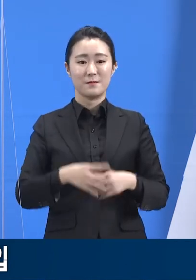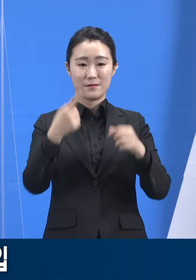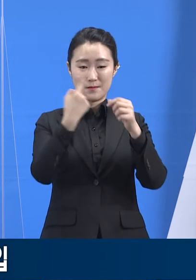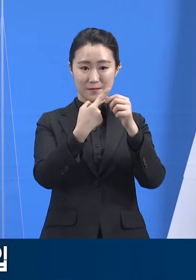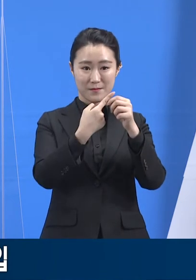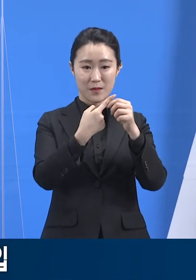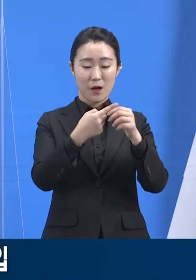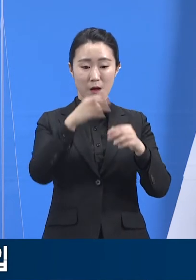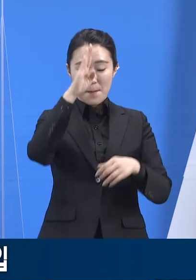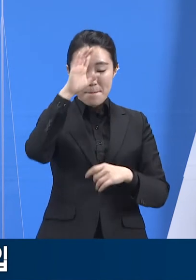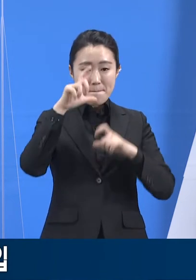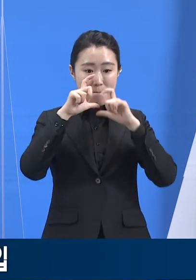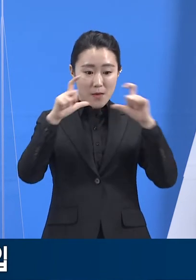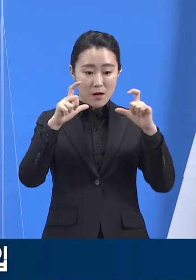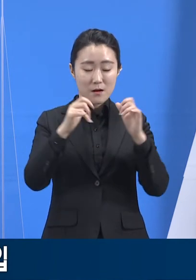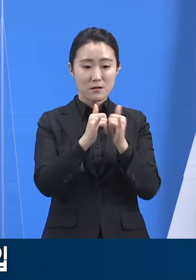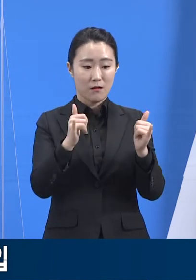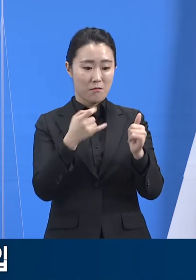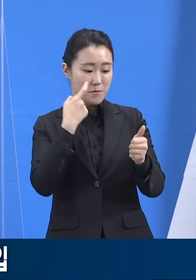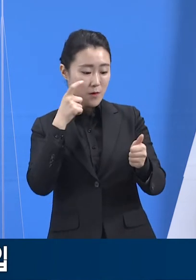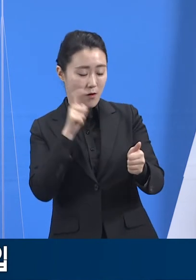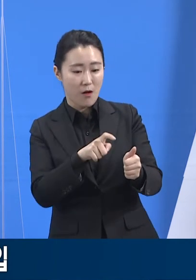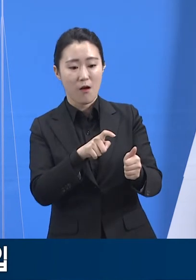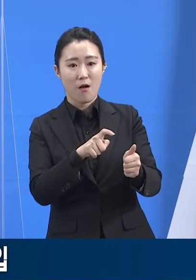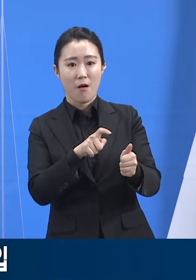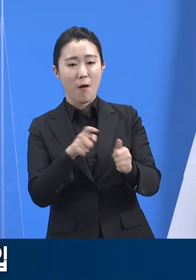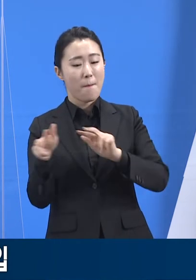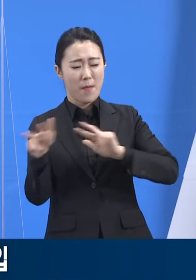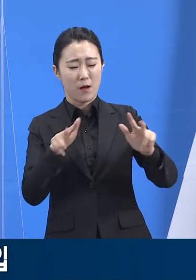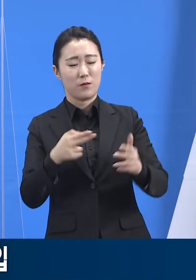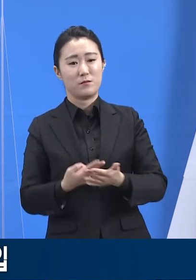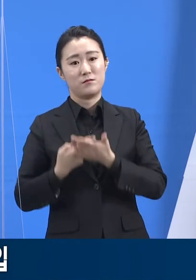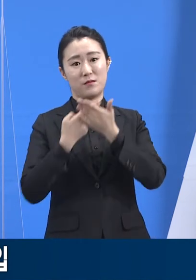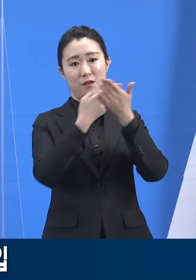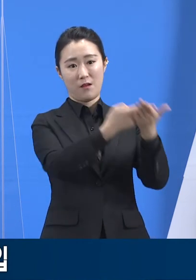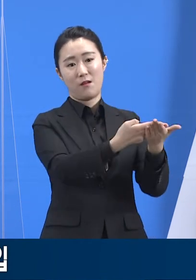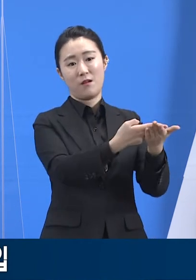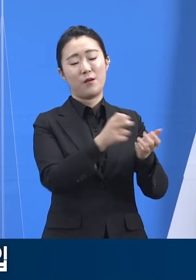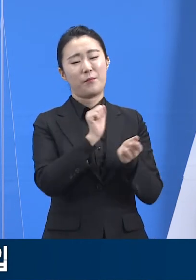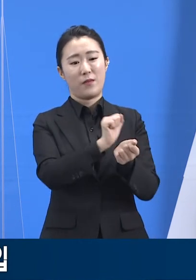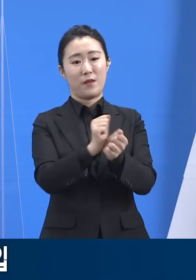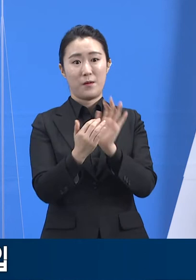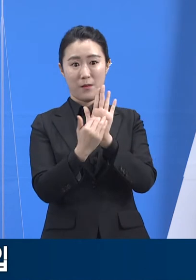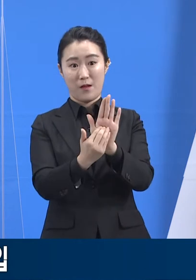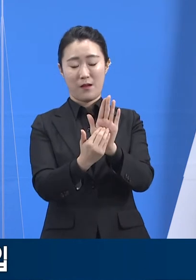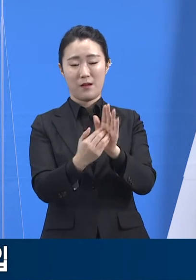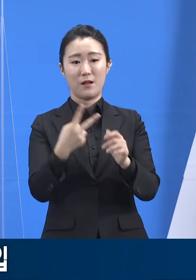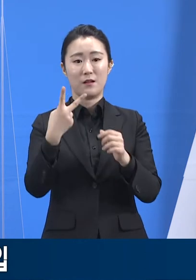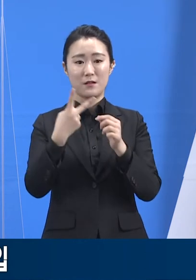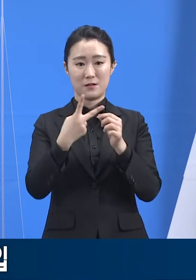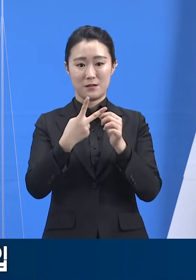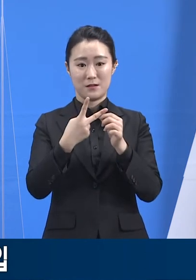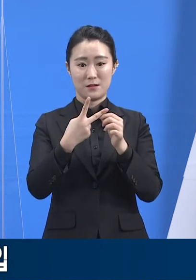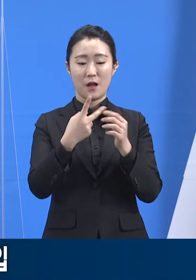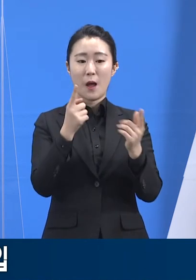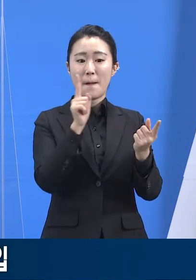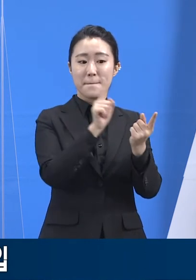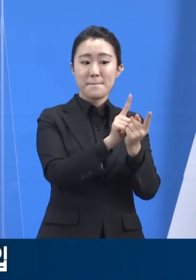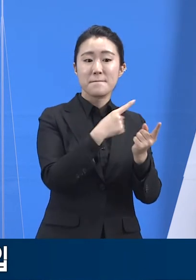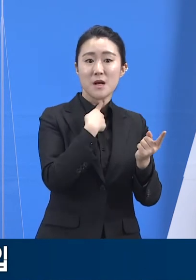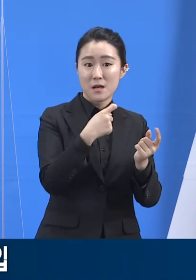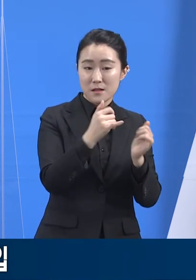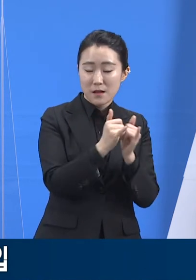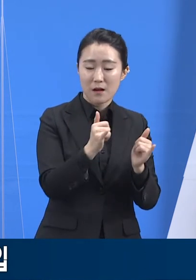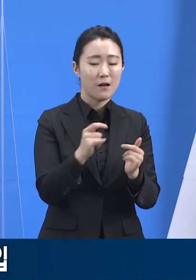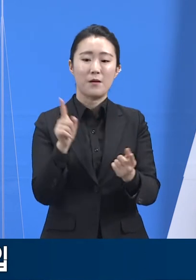후송하여 시설 내의 바이러스 병원체를 감소시키는 일입니다. 둘째, 접촉자나 비접촉자를